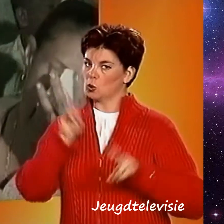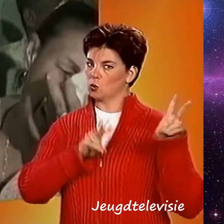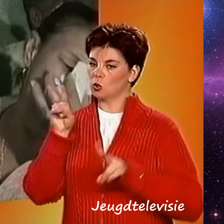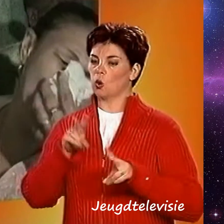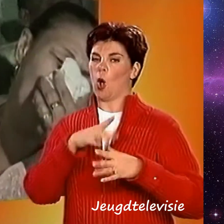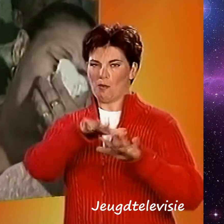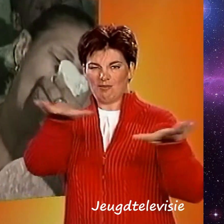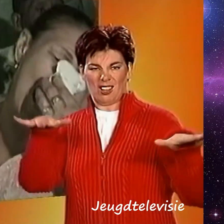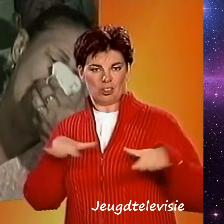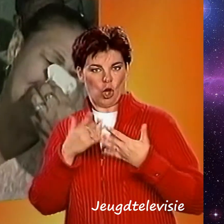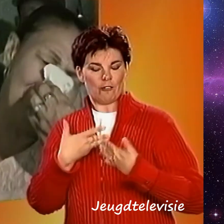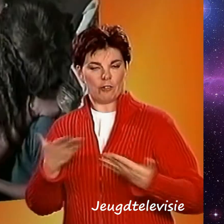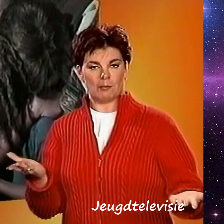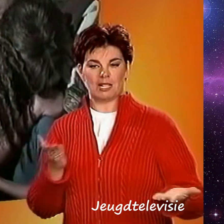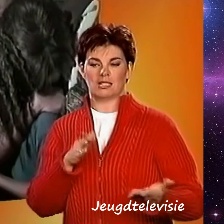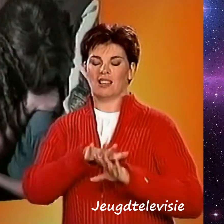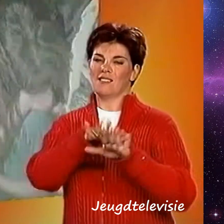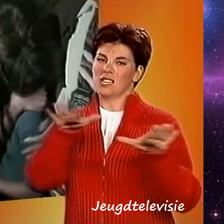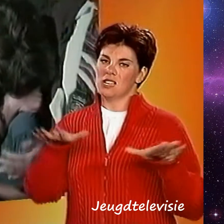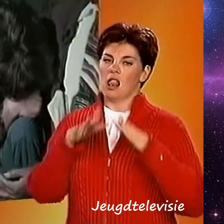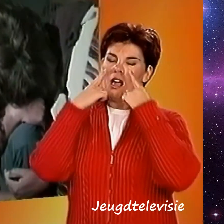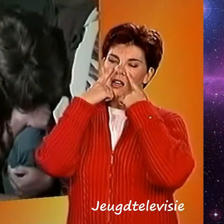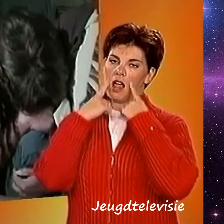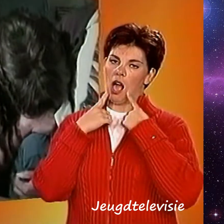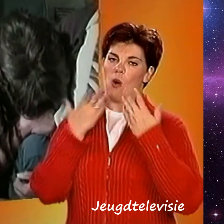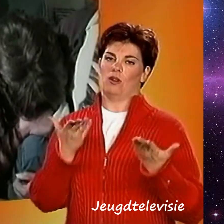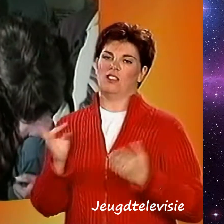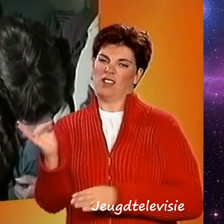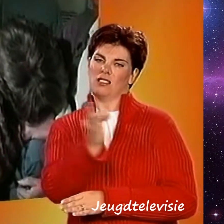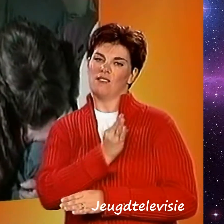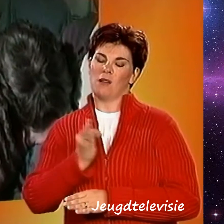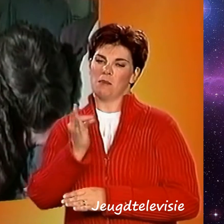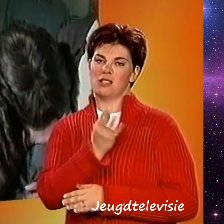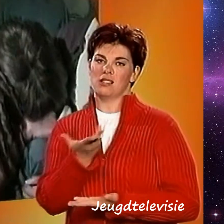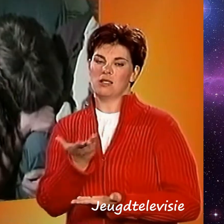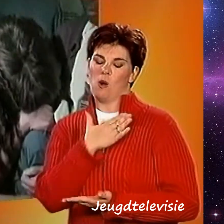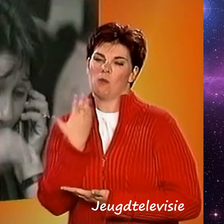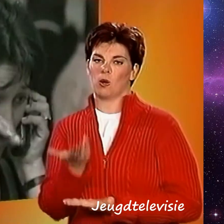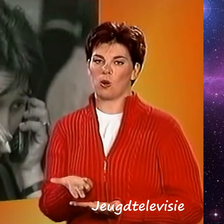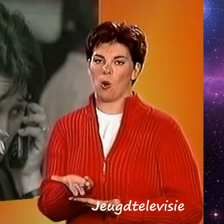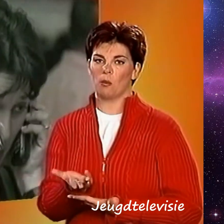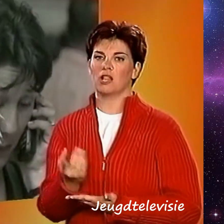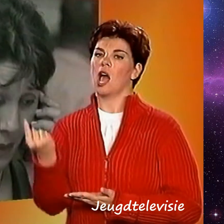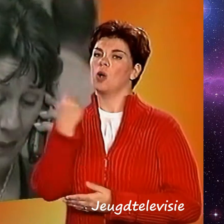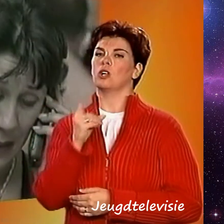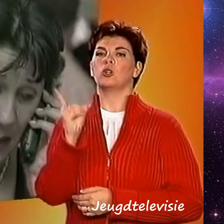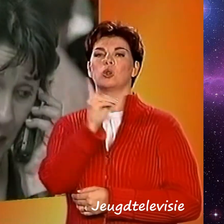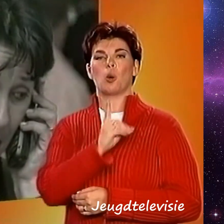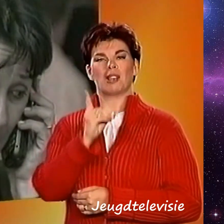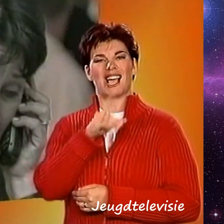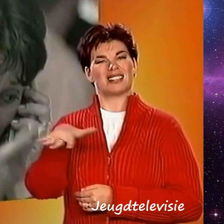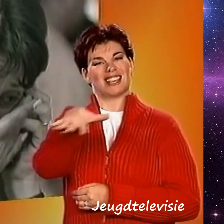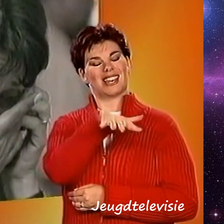Familie en vrienden rouwen om het verlies van hun dierbaren. Veel mensen die bij de ramp omkwamen waren afkomstig uit de Dominicaanse Republiek.